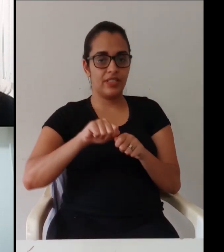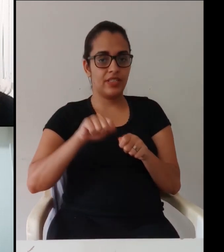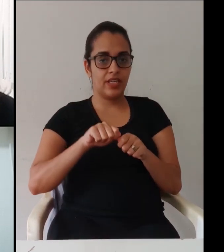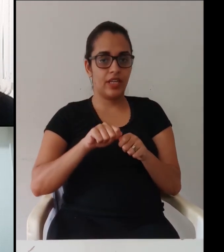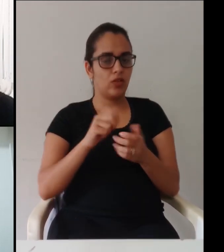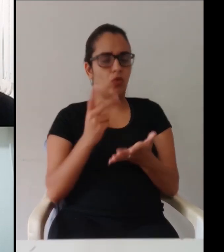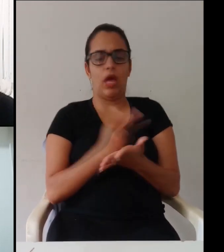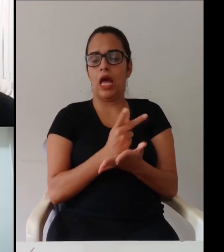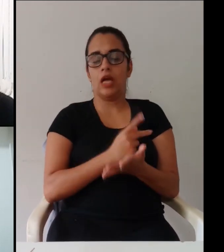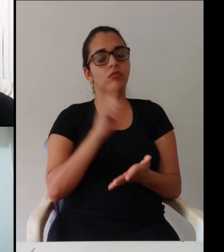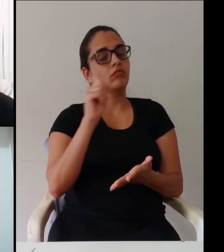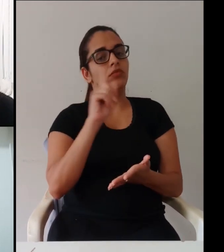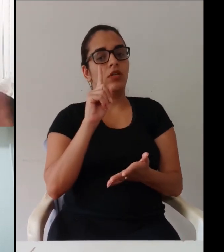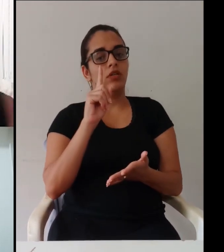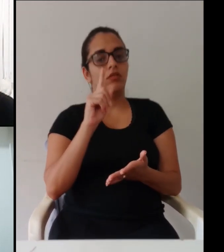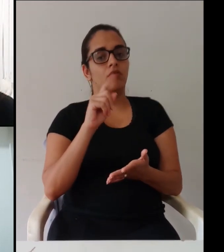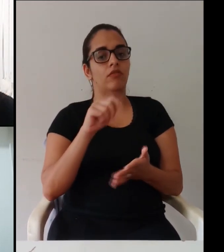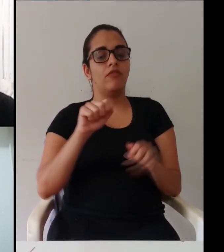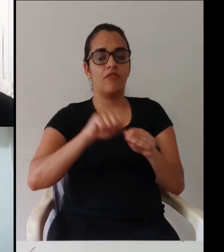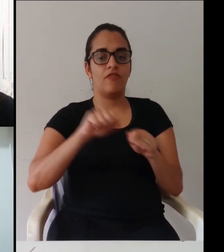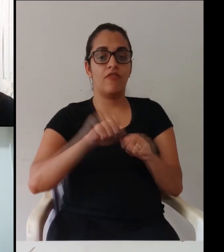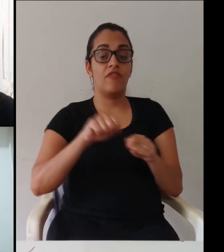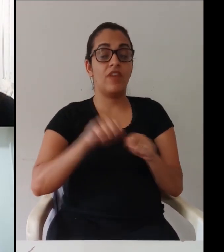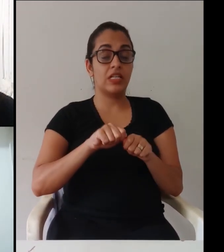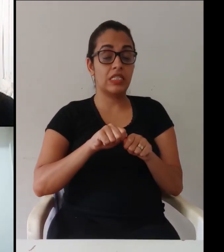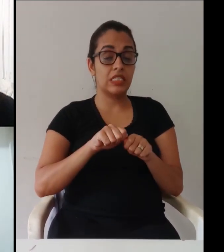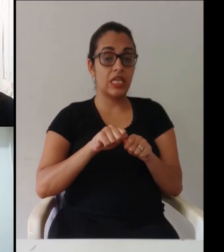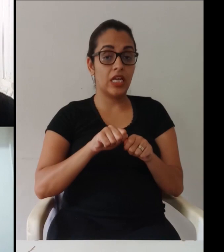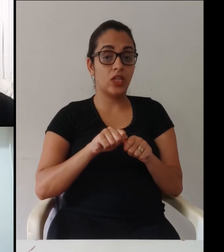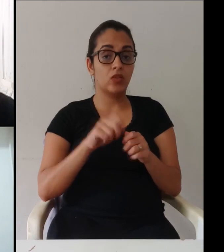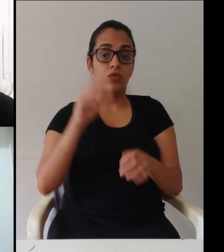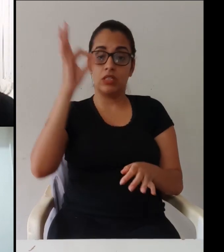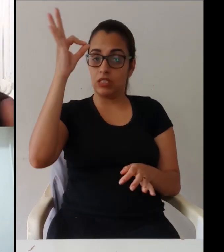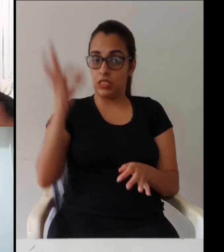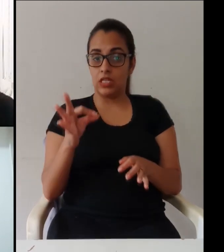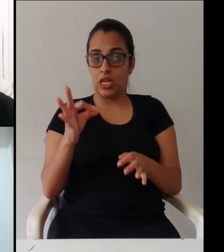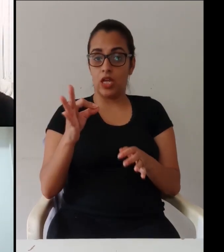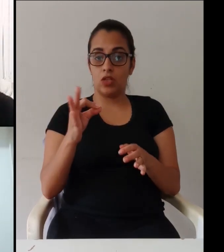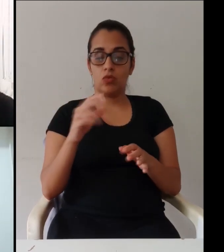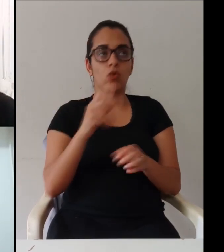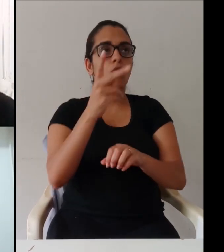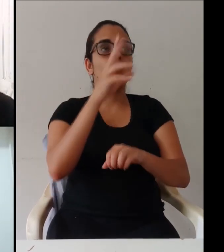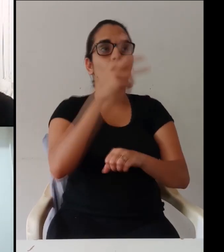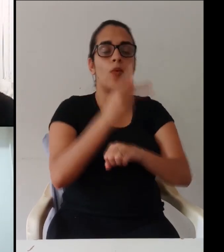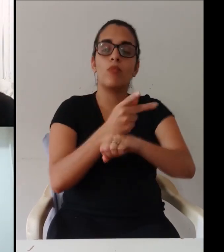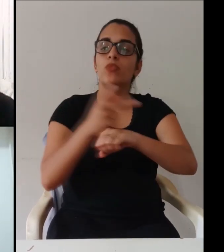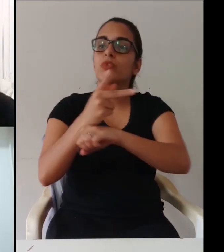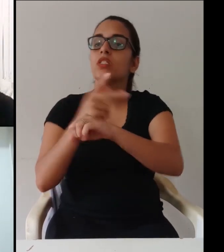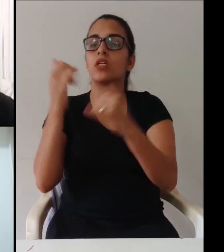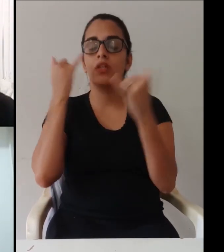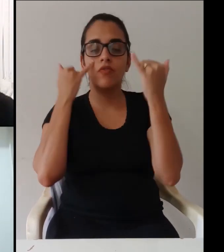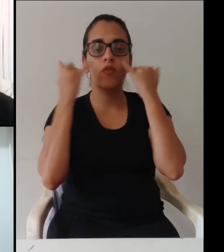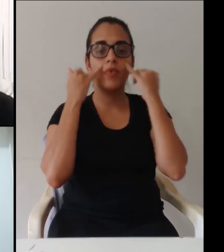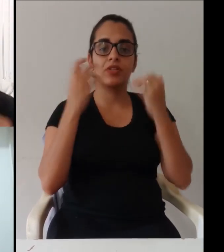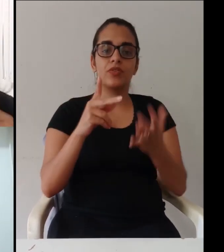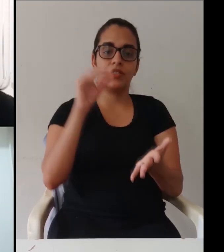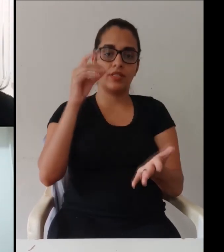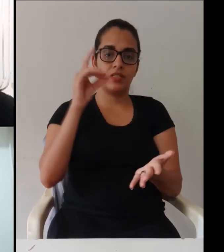dúvidas vão surgir mas volto a falar ninguém tá fazendo nada aqui de maneira impensada sem